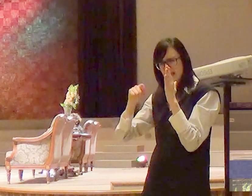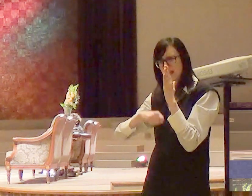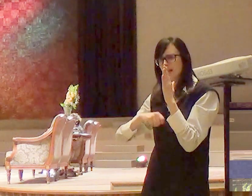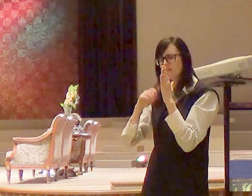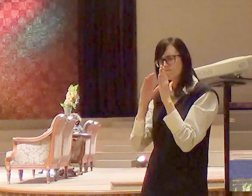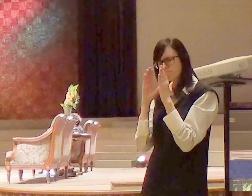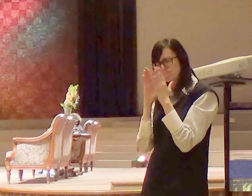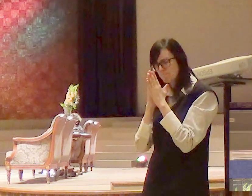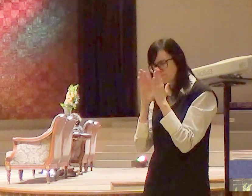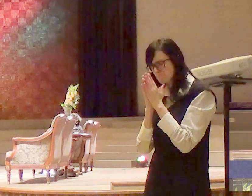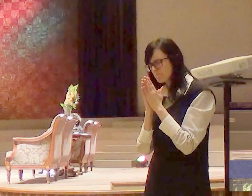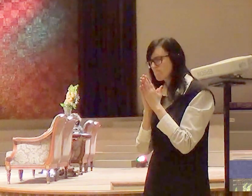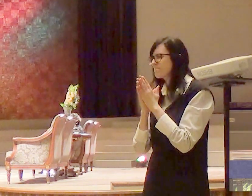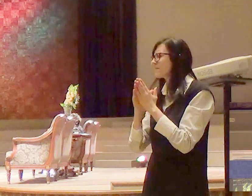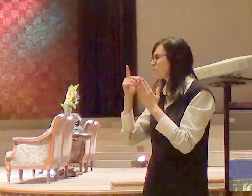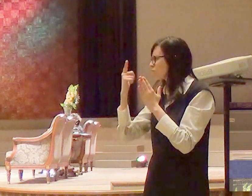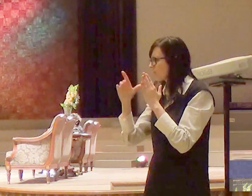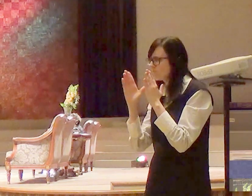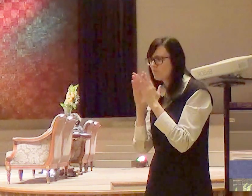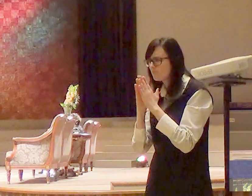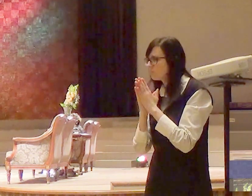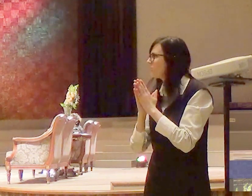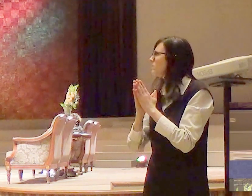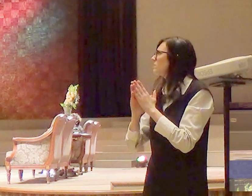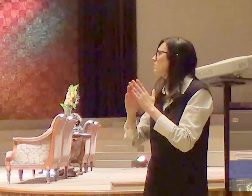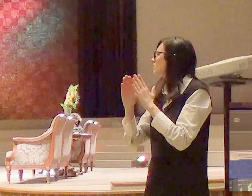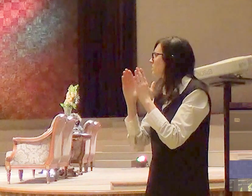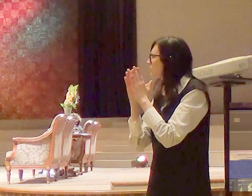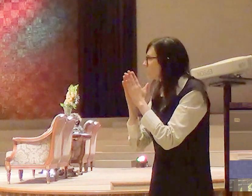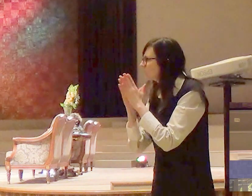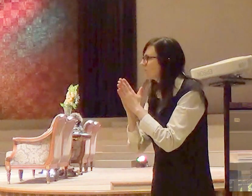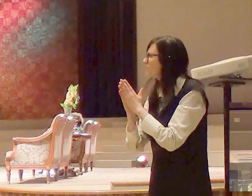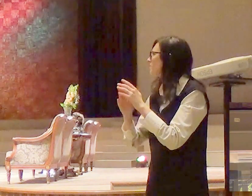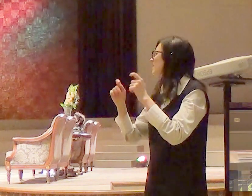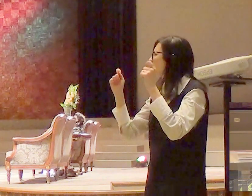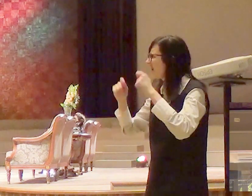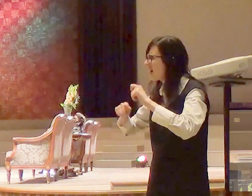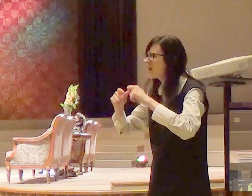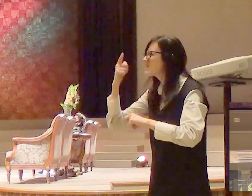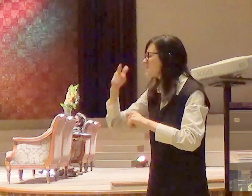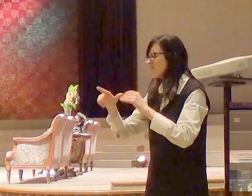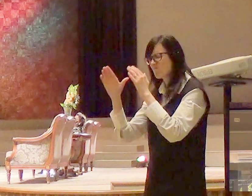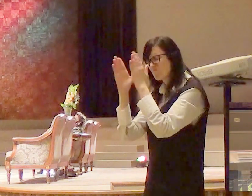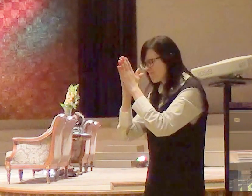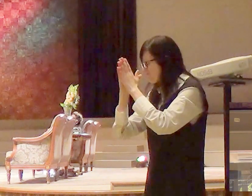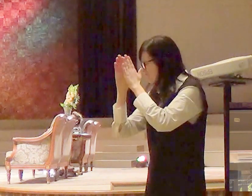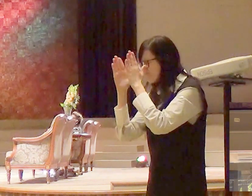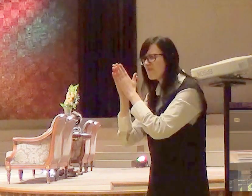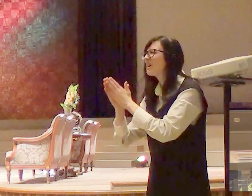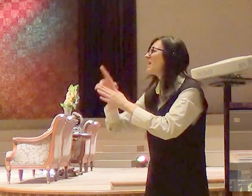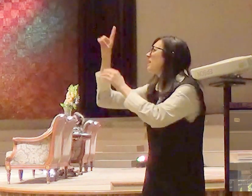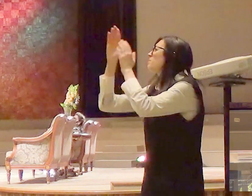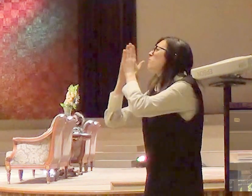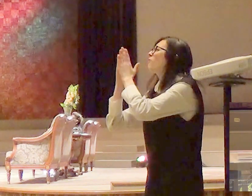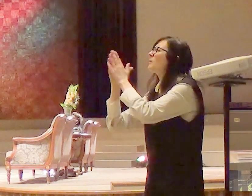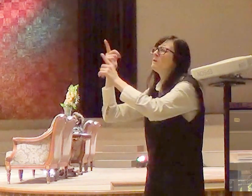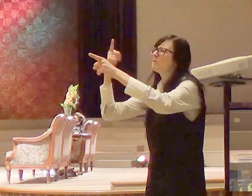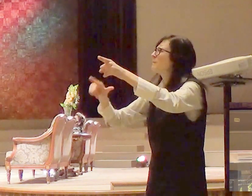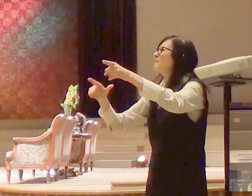mais três mais quatro mais cinco mais seis oportunidades para aquele que está em rebeldia